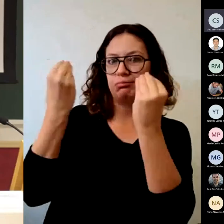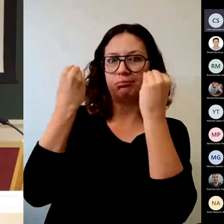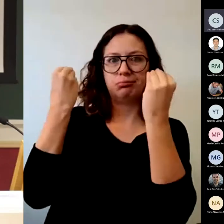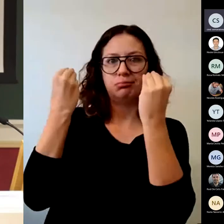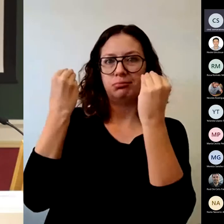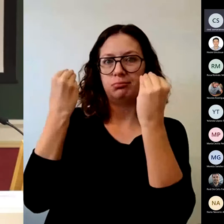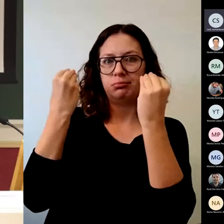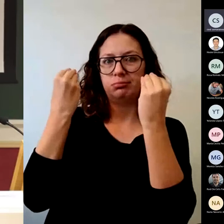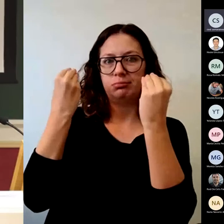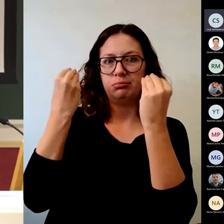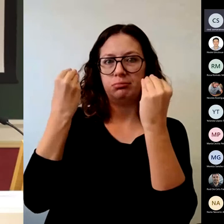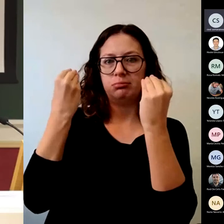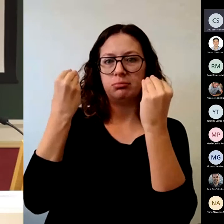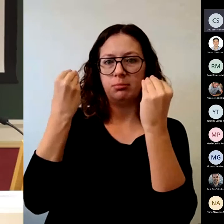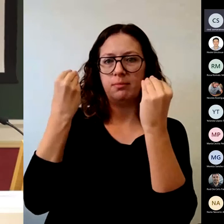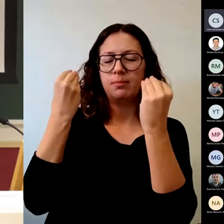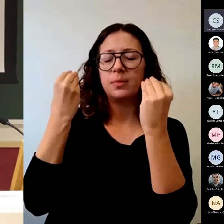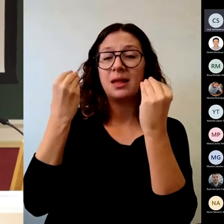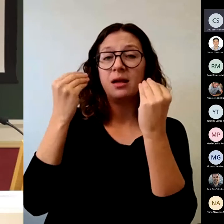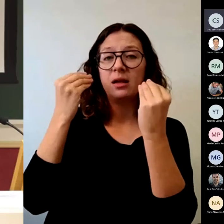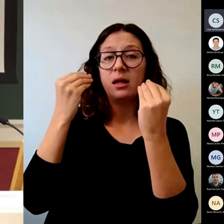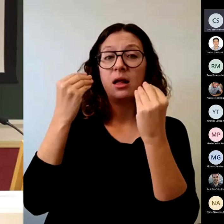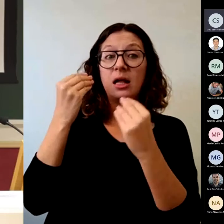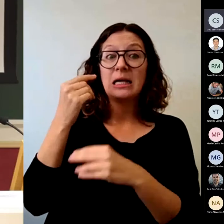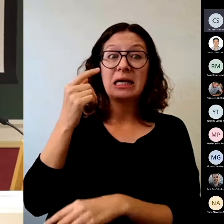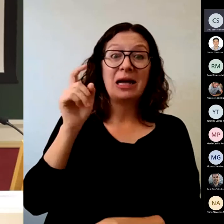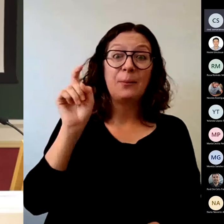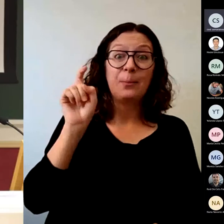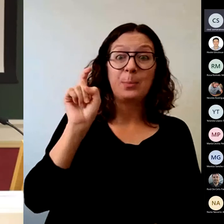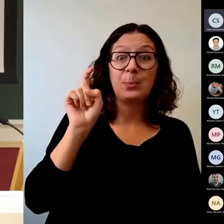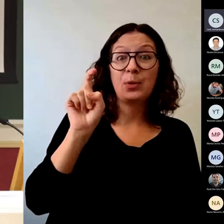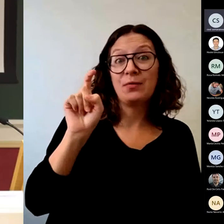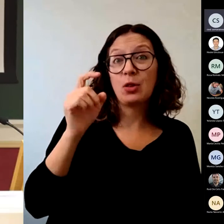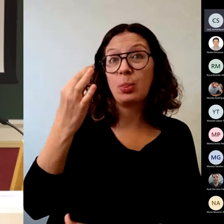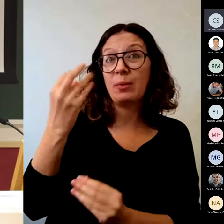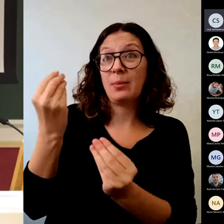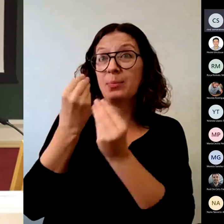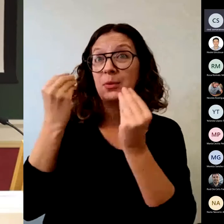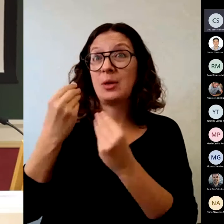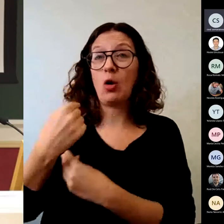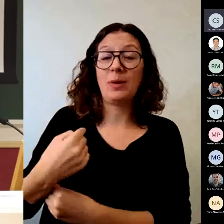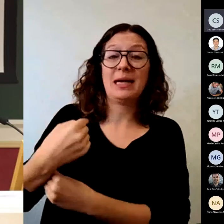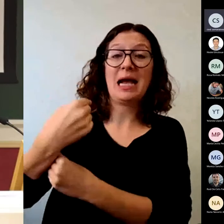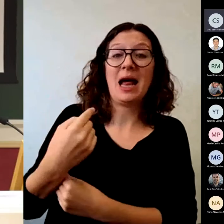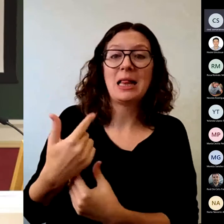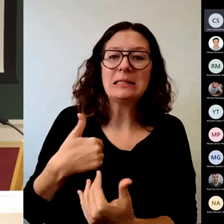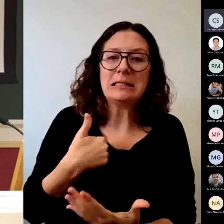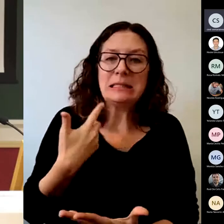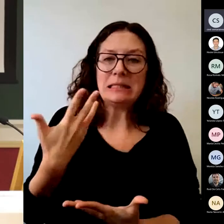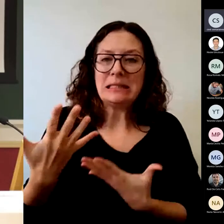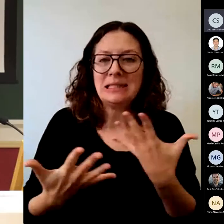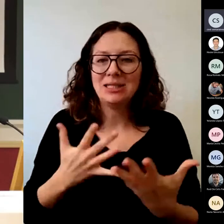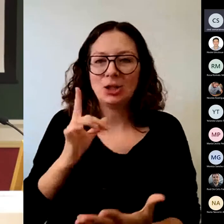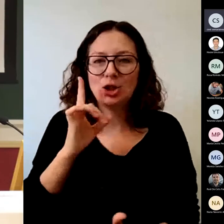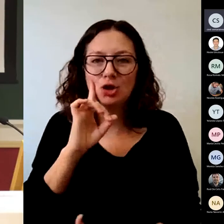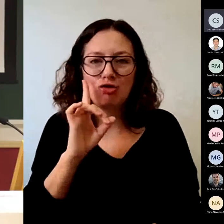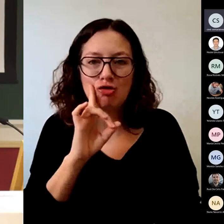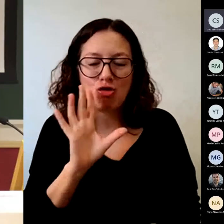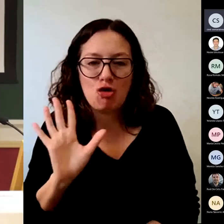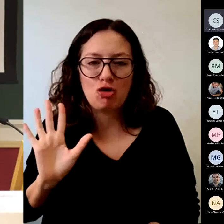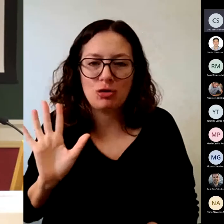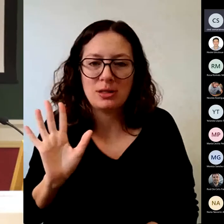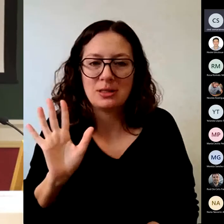No sé si de forma obligada para el tema de los genios y las acreditaciones y demás,